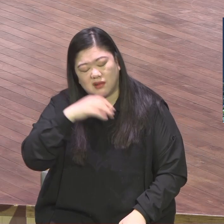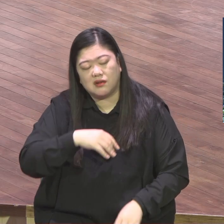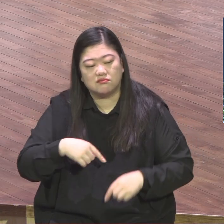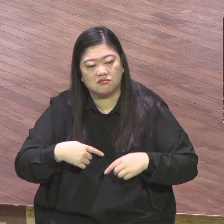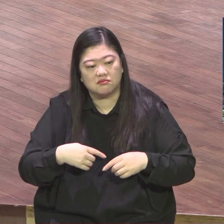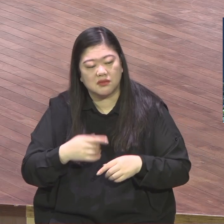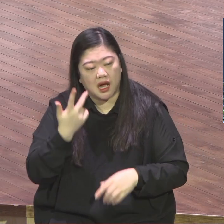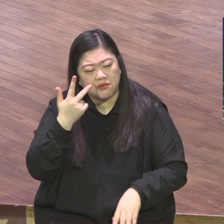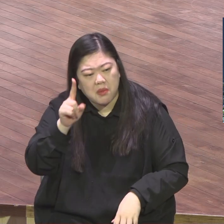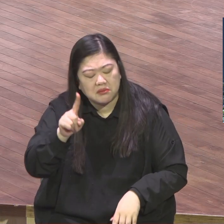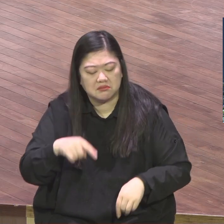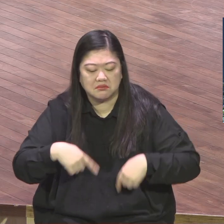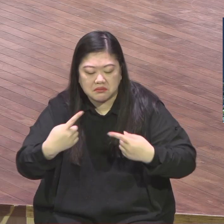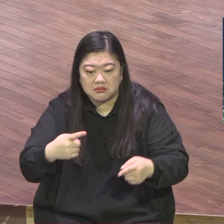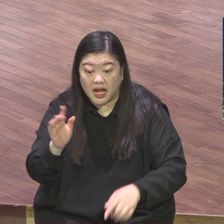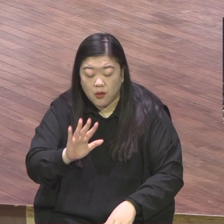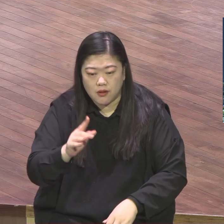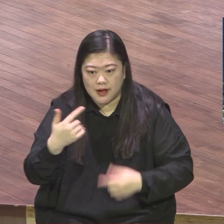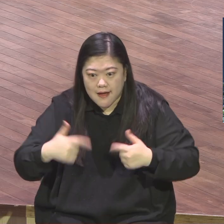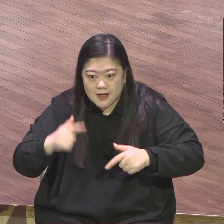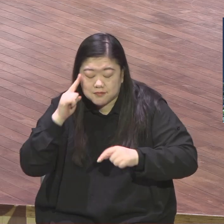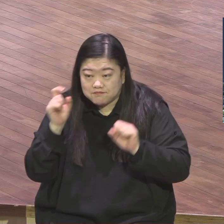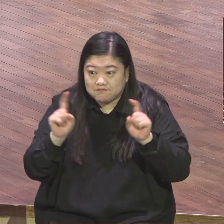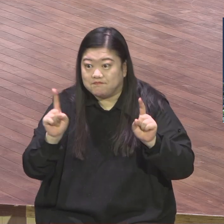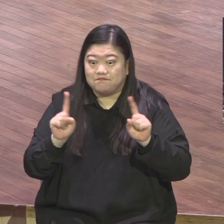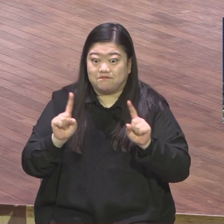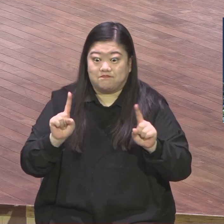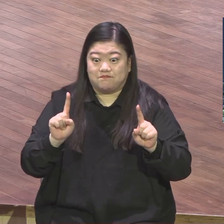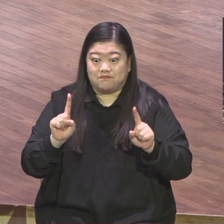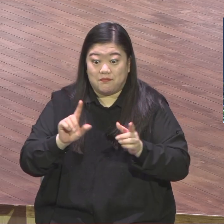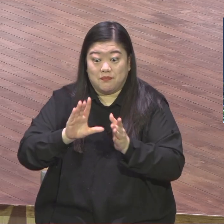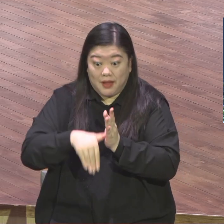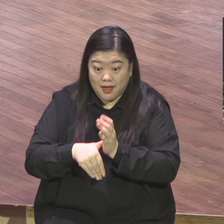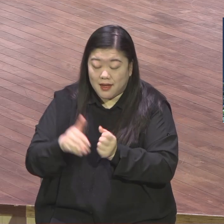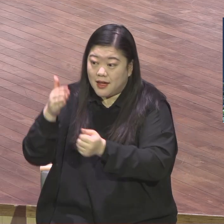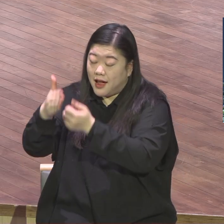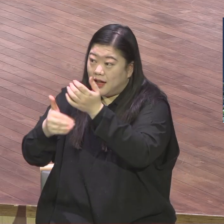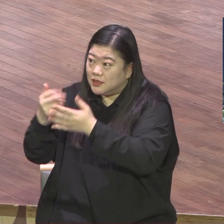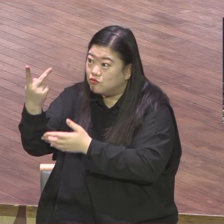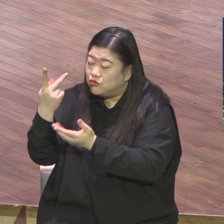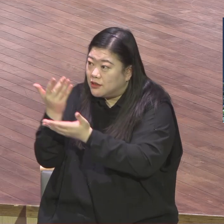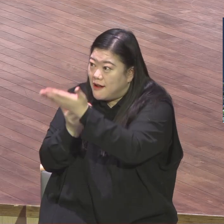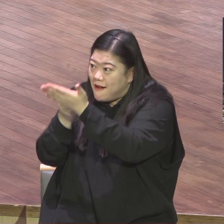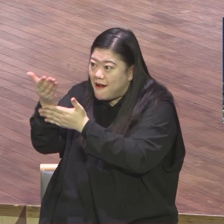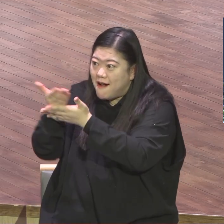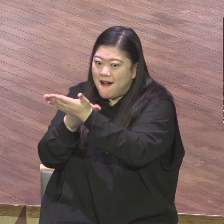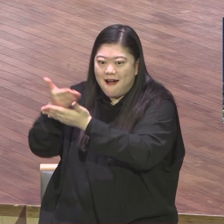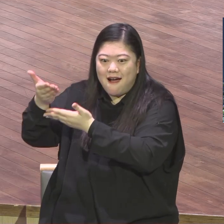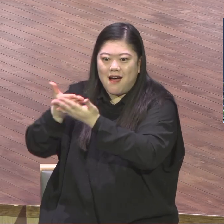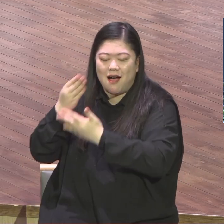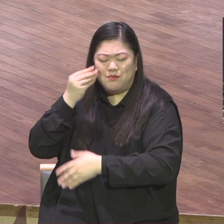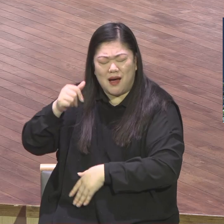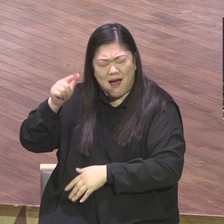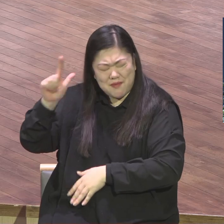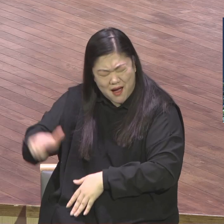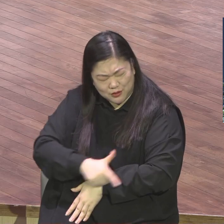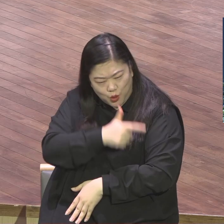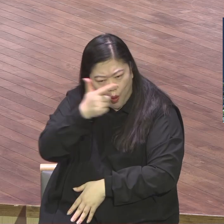그 직분을 감당하면서 주님과 24 그 직분 때문에 감사하고 기뻐하고 기도하고 감격하면서